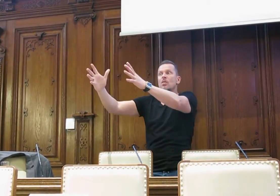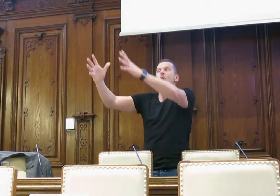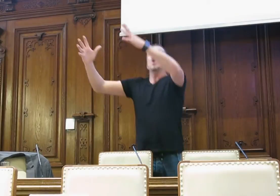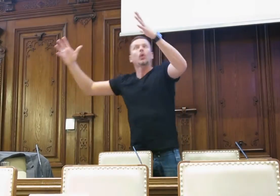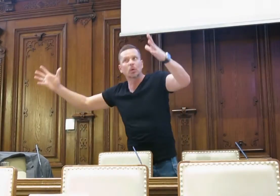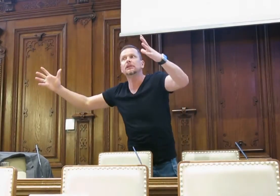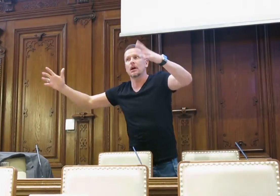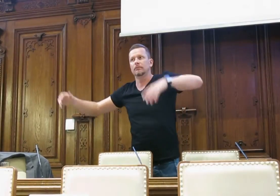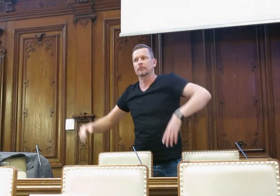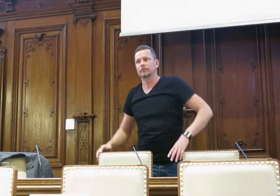Es ist okay. Eine Move.